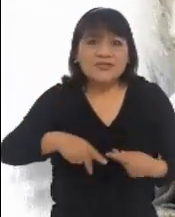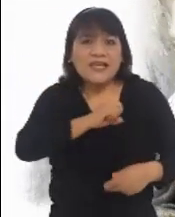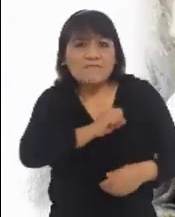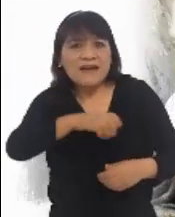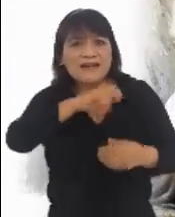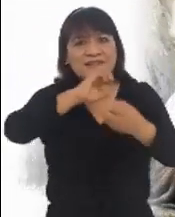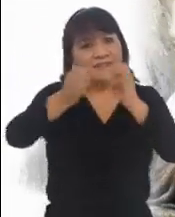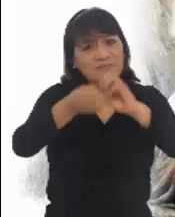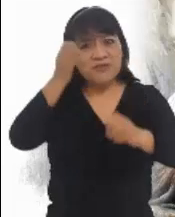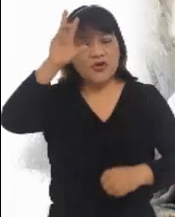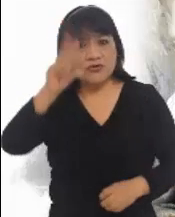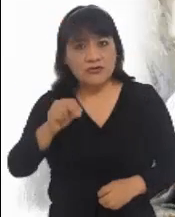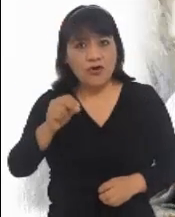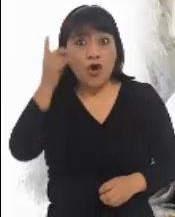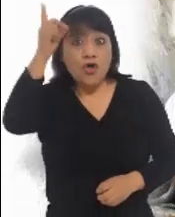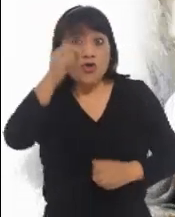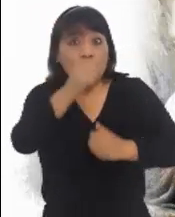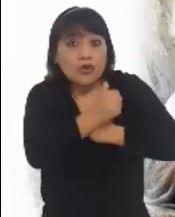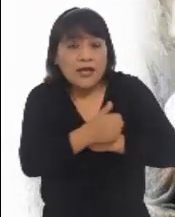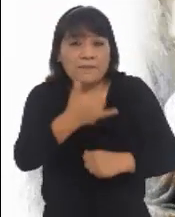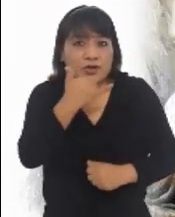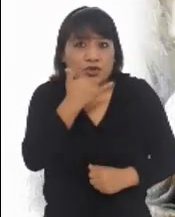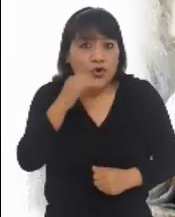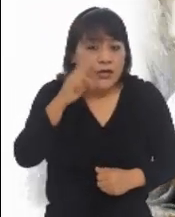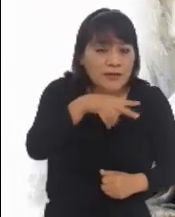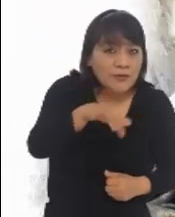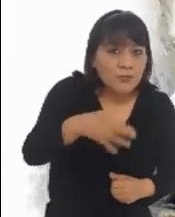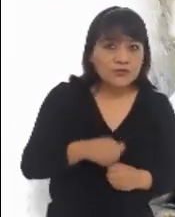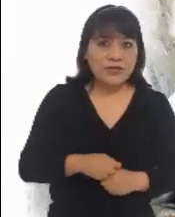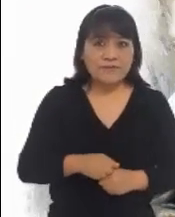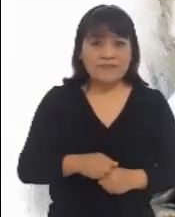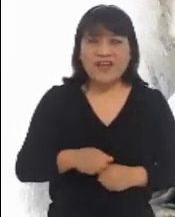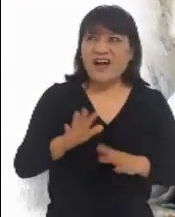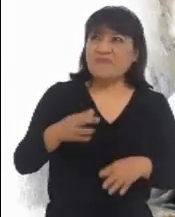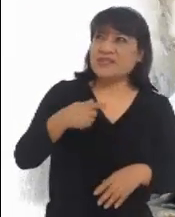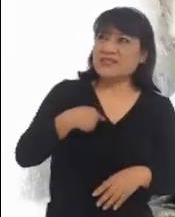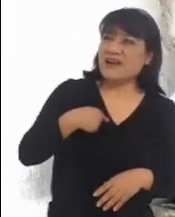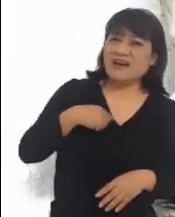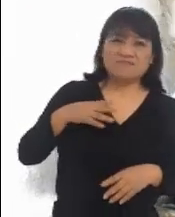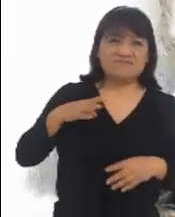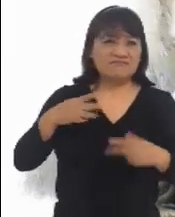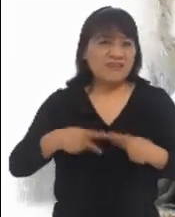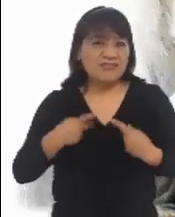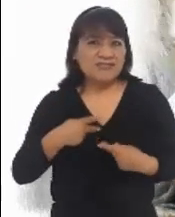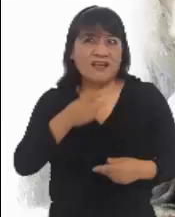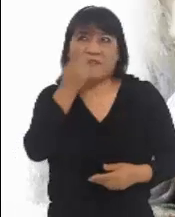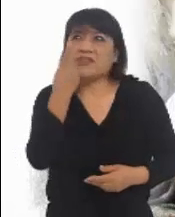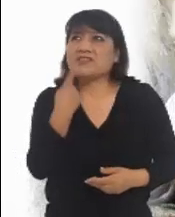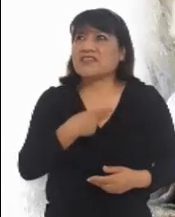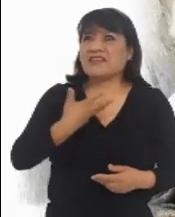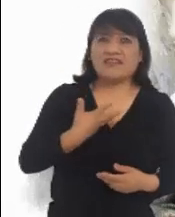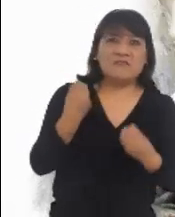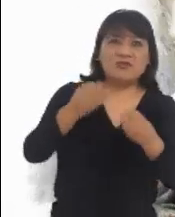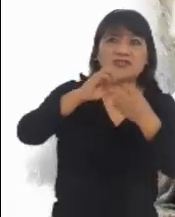ama, los perdona y los busca. Me da tristeza cuando encuentro personas que dicen que tienen muchos enemigos,